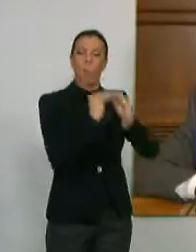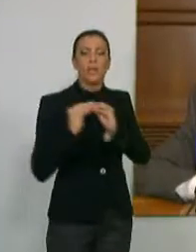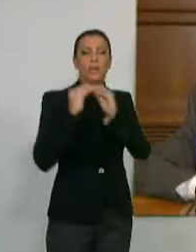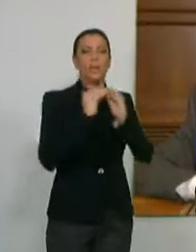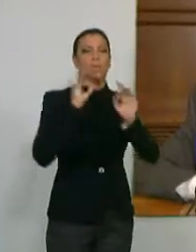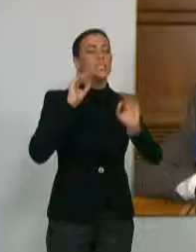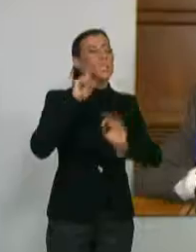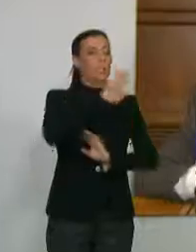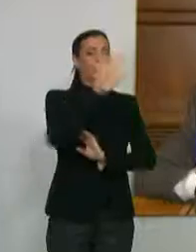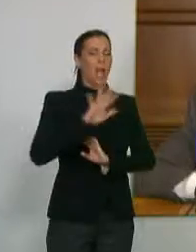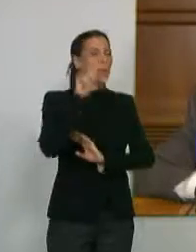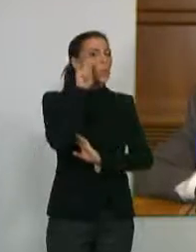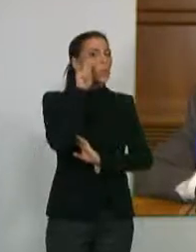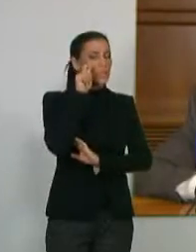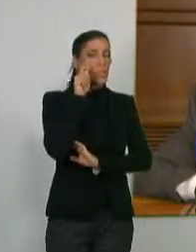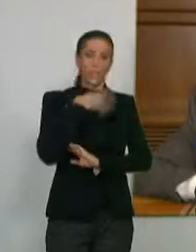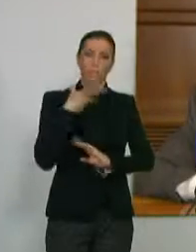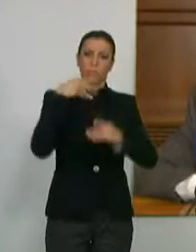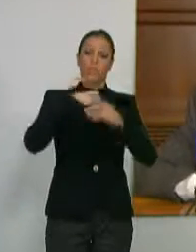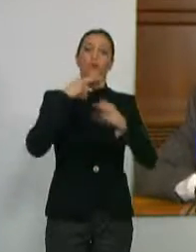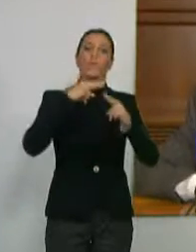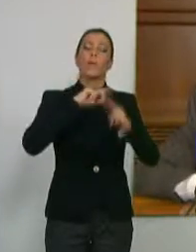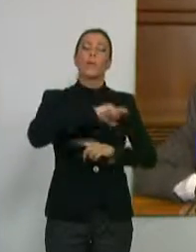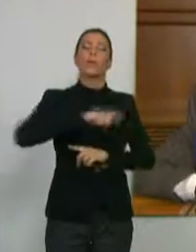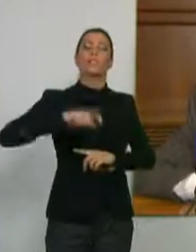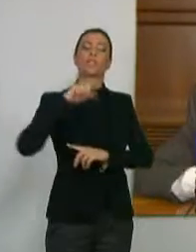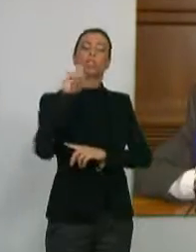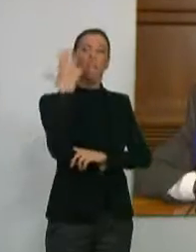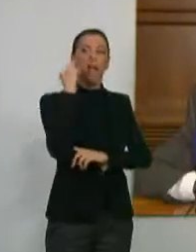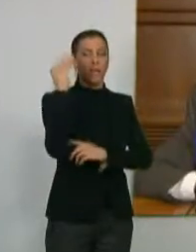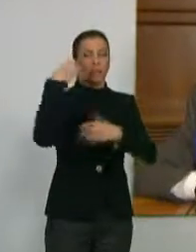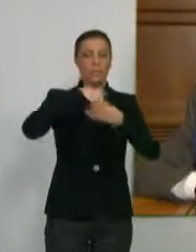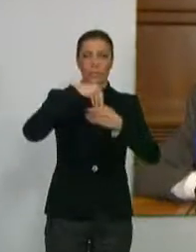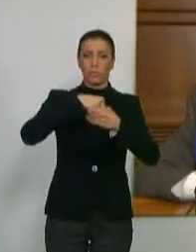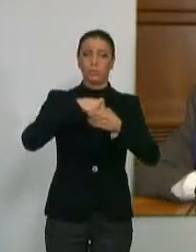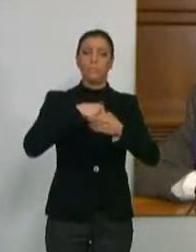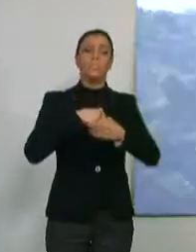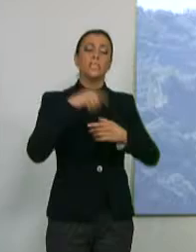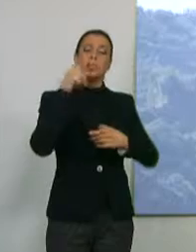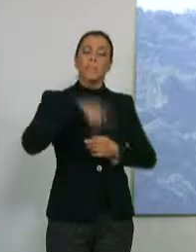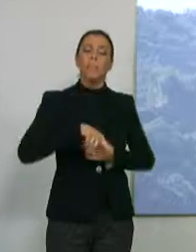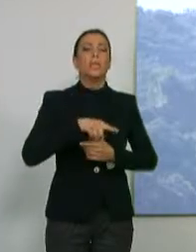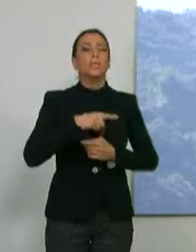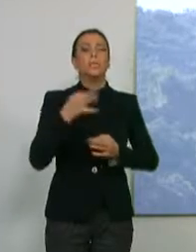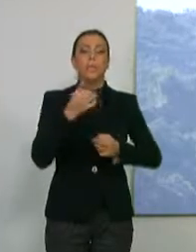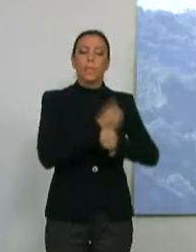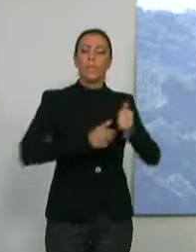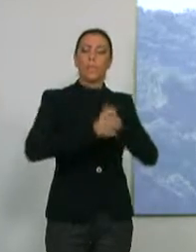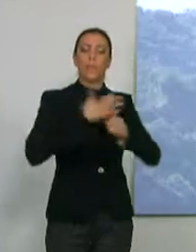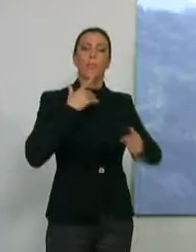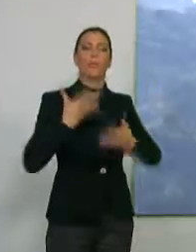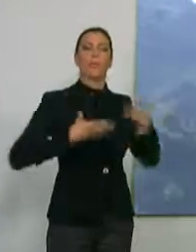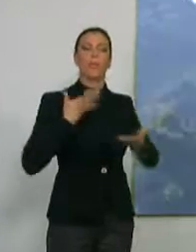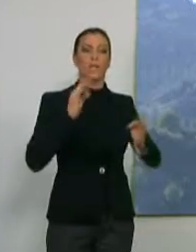de la imagen turística de la comarca con el nombre de Costa Tropical. En la misma se ha puesto de manifiesto la prioridad de